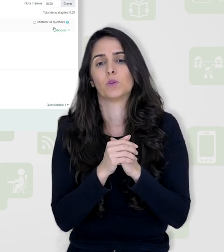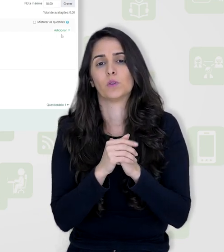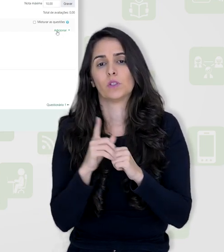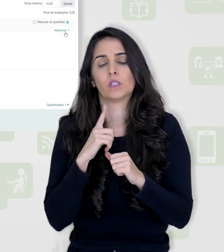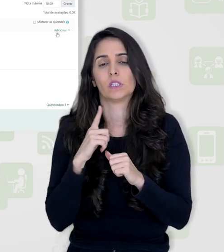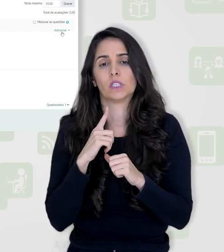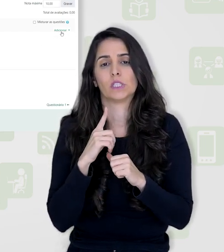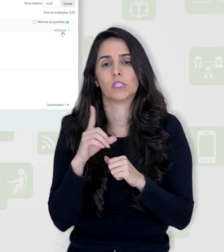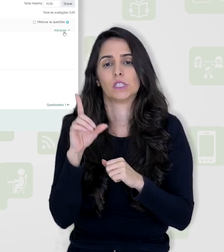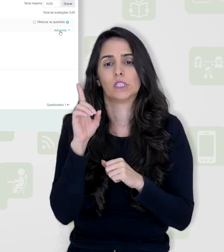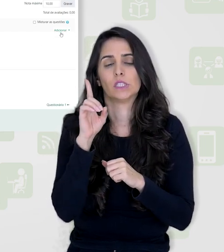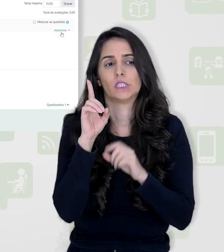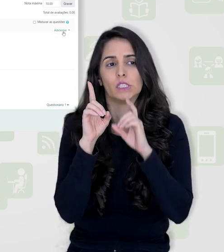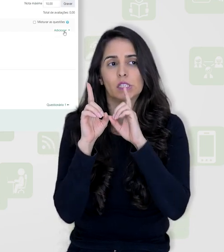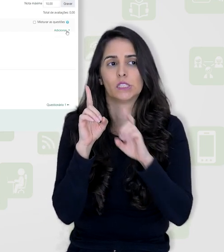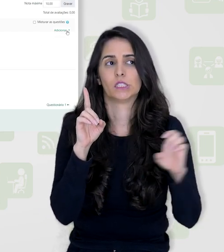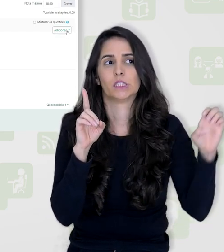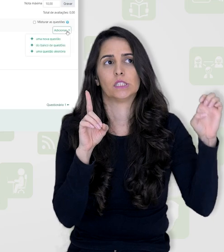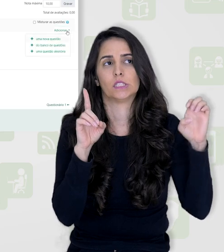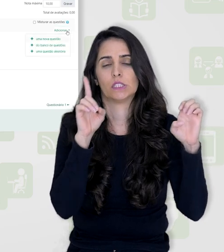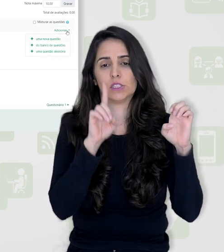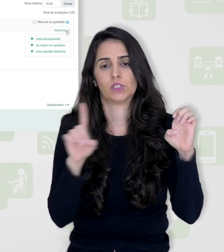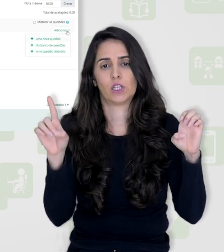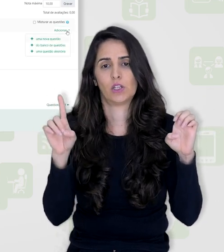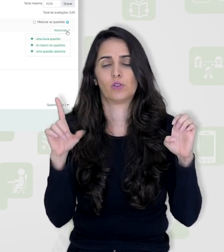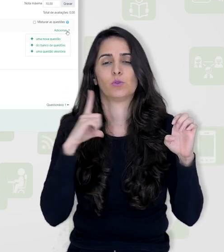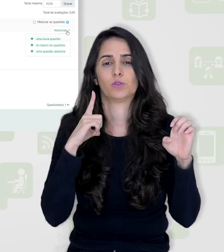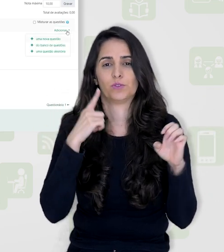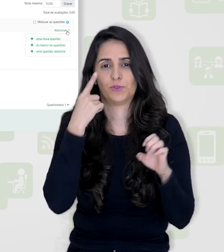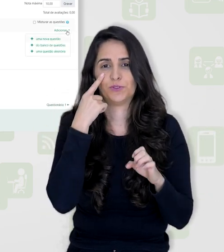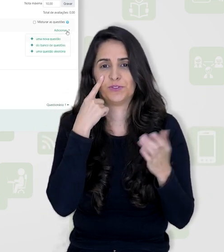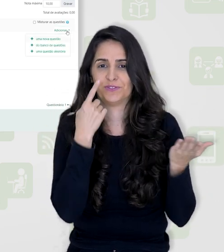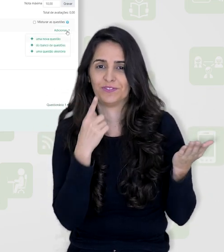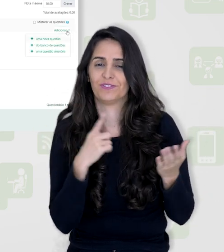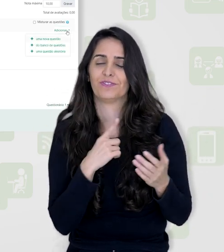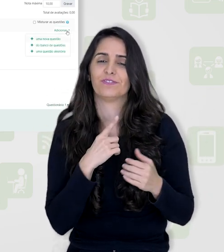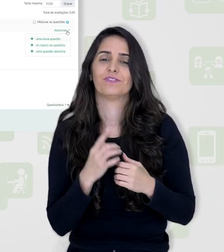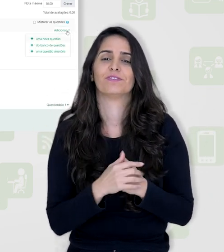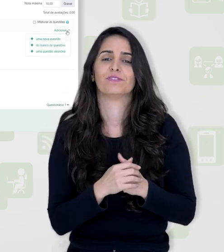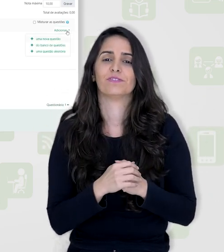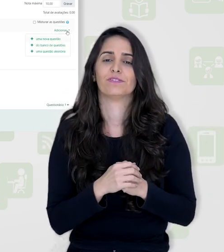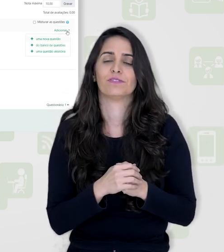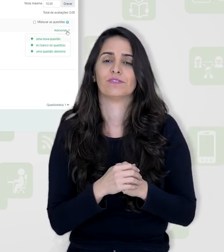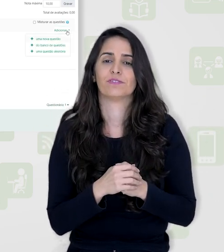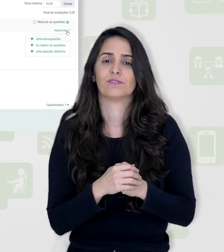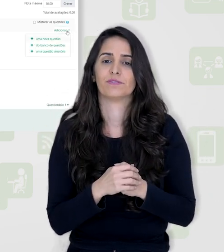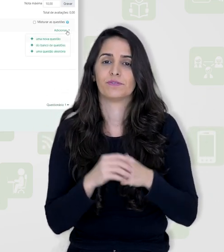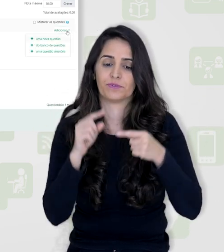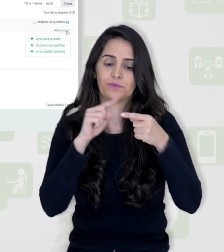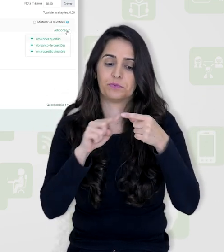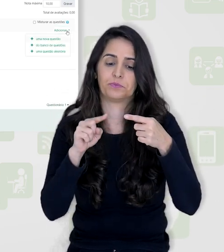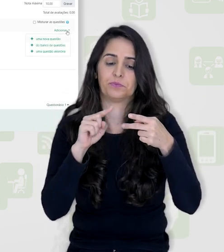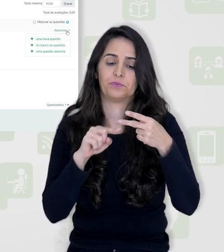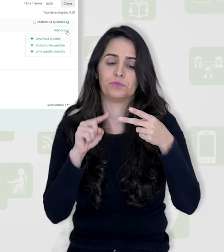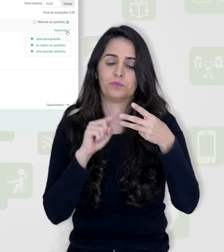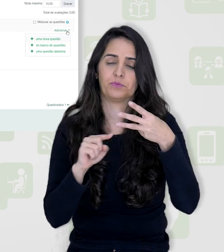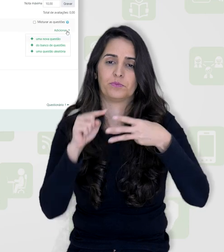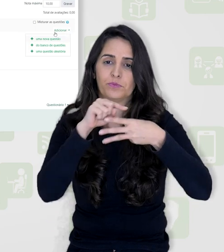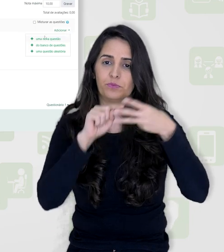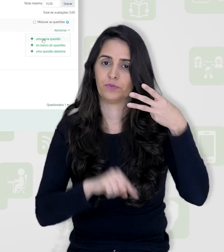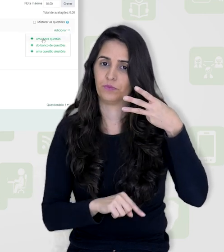nós vamos aqui nesse cantinho direito, onde diz adicionar, e nós temos basicamente três